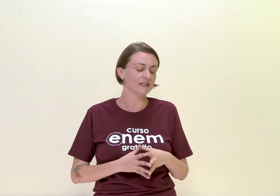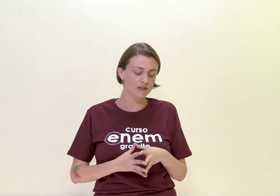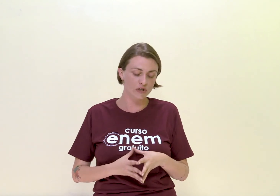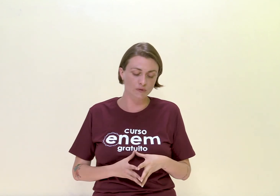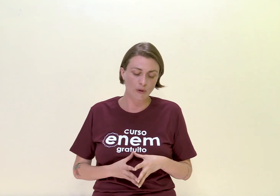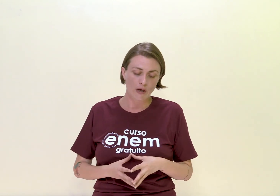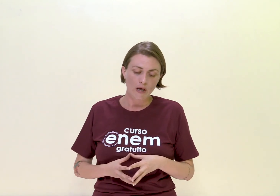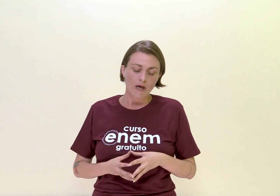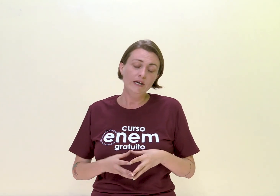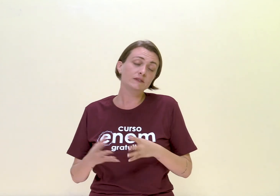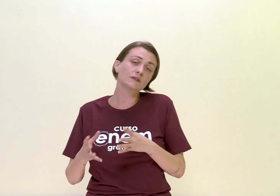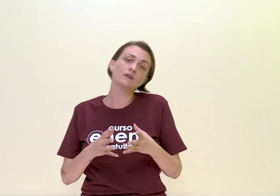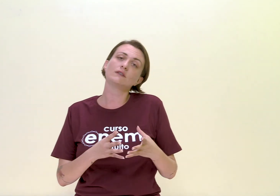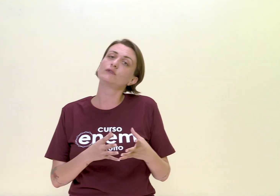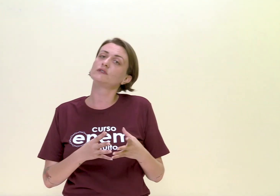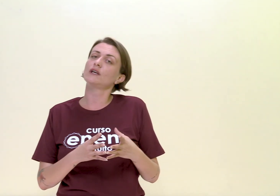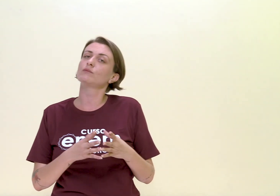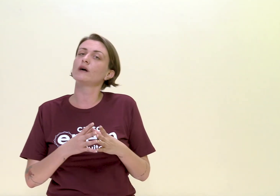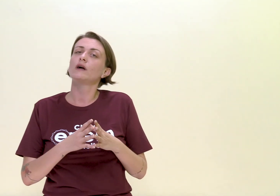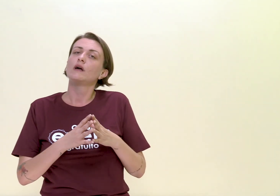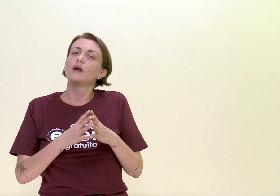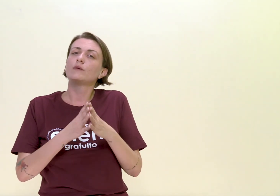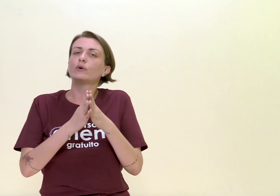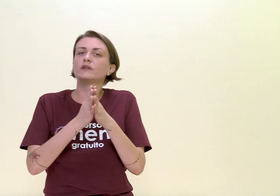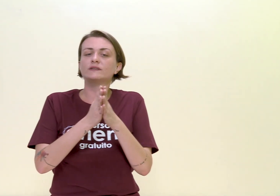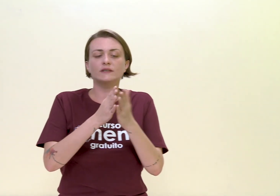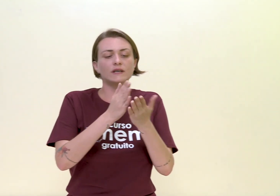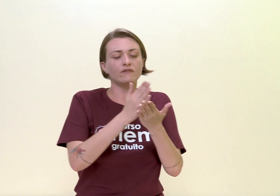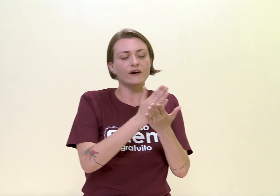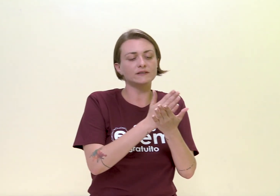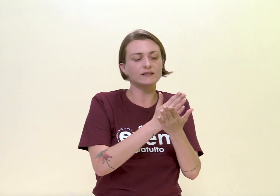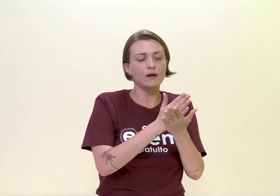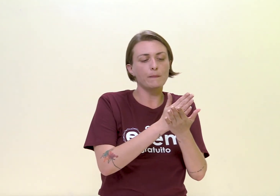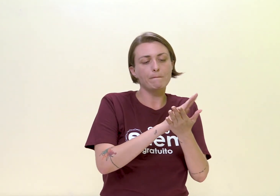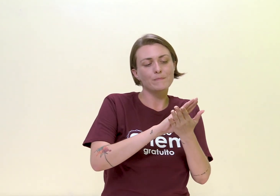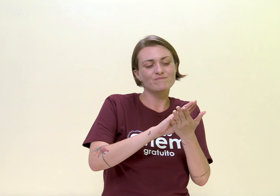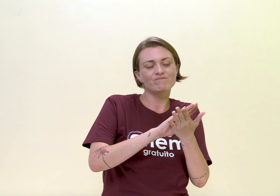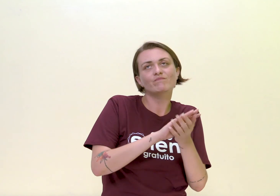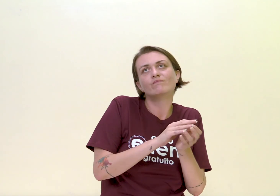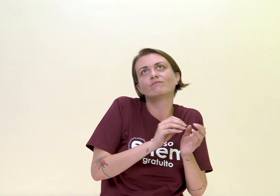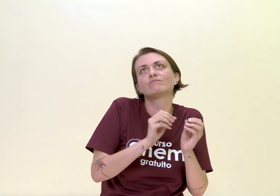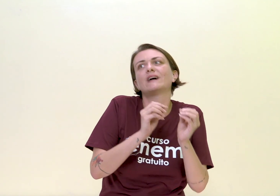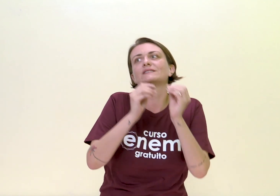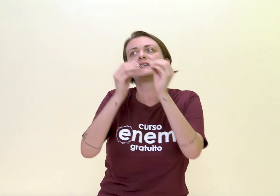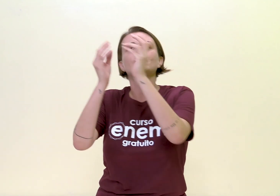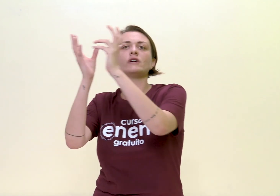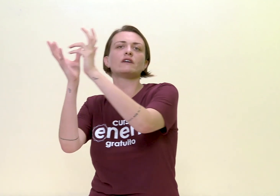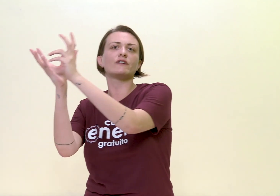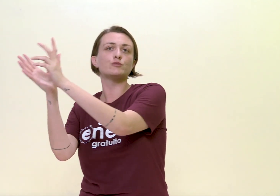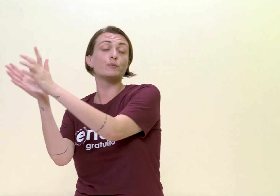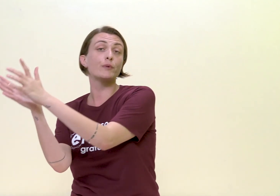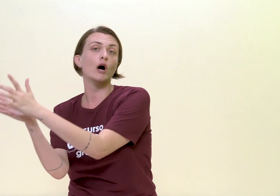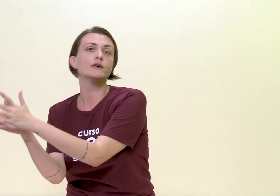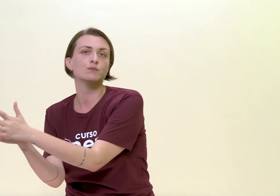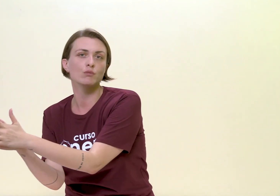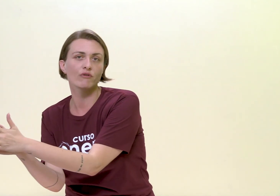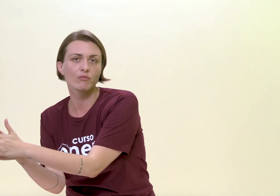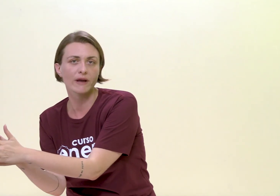sentido. E esses dois livros têm uma importância que vai ser bastante relevante para o próximo movimento,